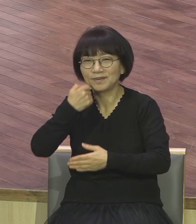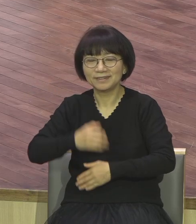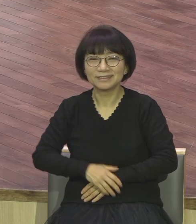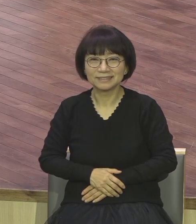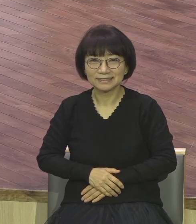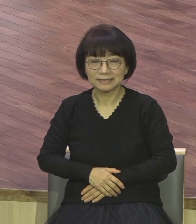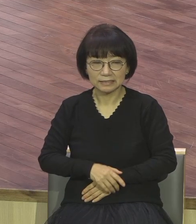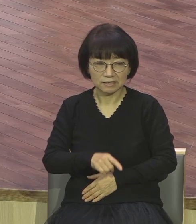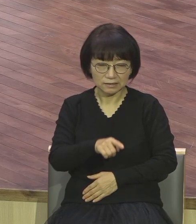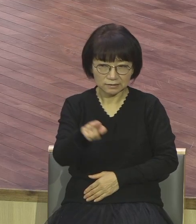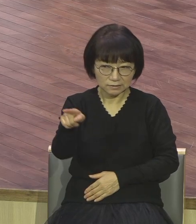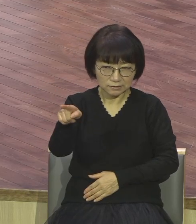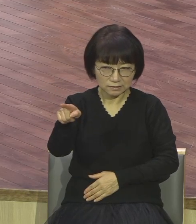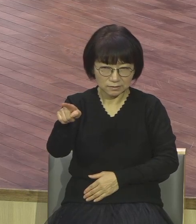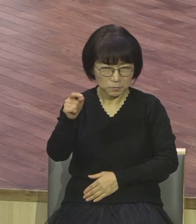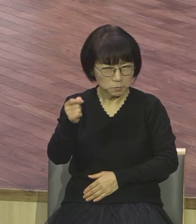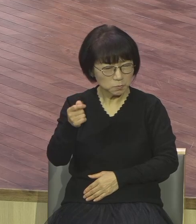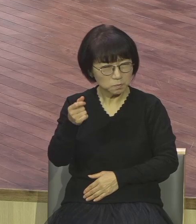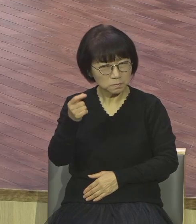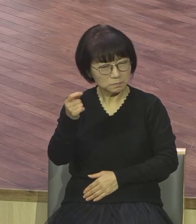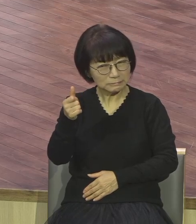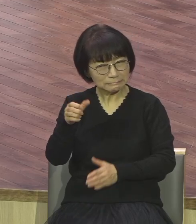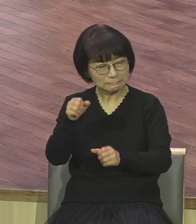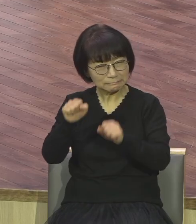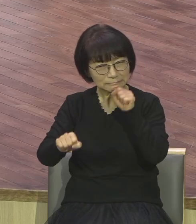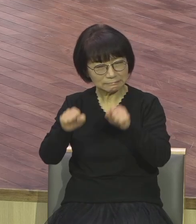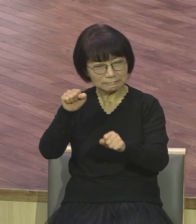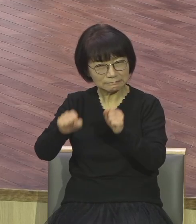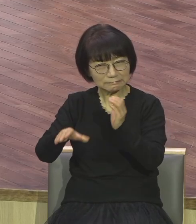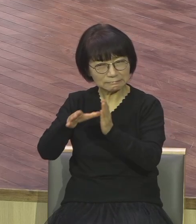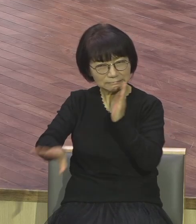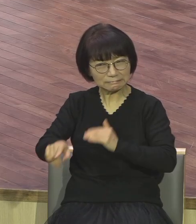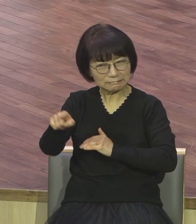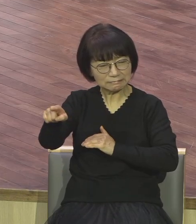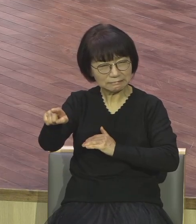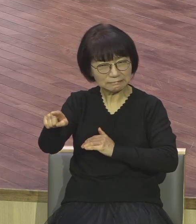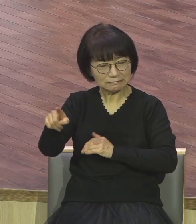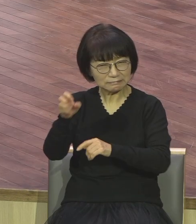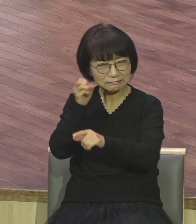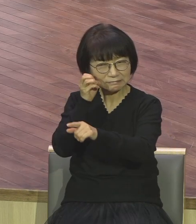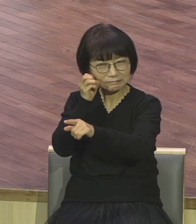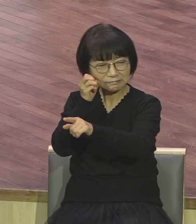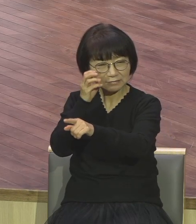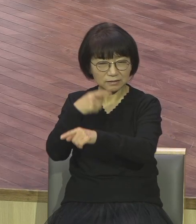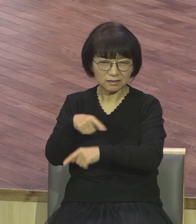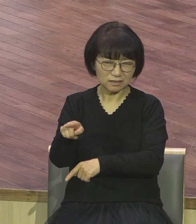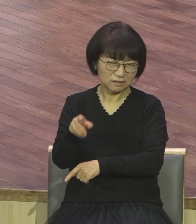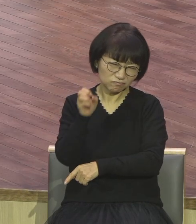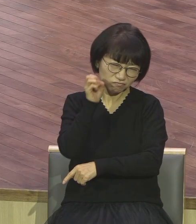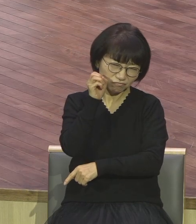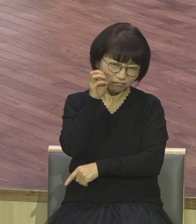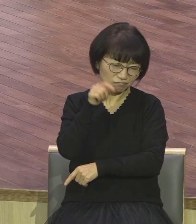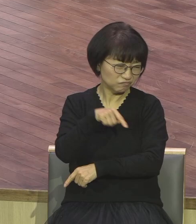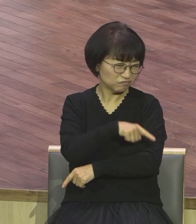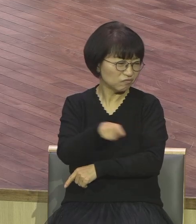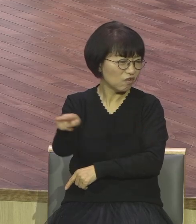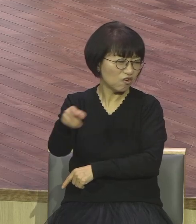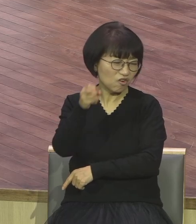행동을 하고 이상하게 보기 시작하면 저 사람들은 아무래도 이상하네 그럼 같이 당해요 아시겠어요